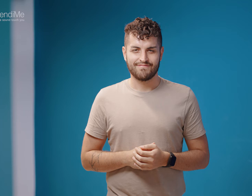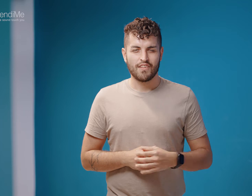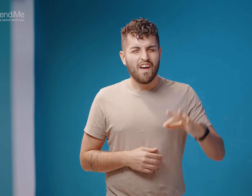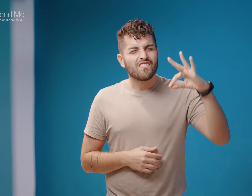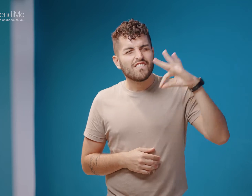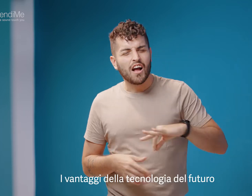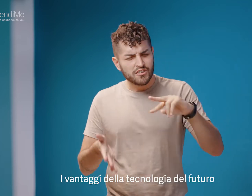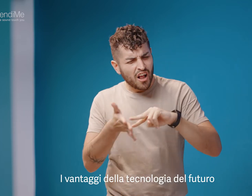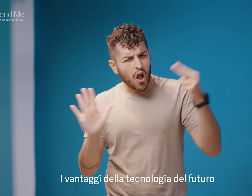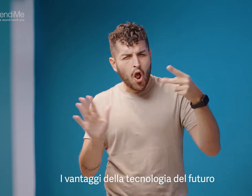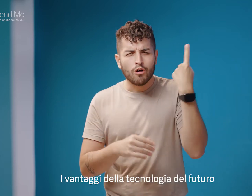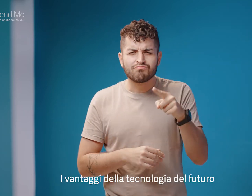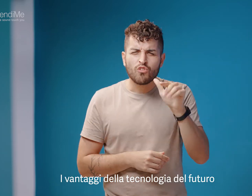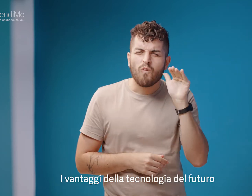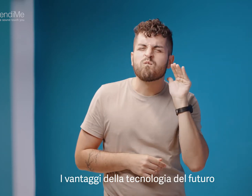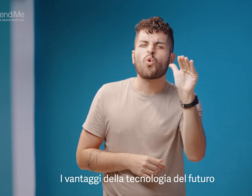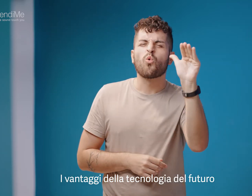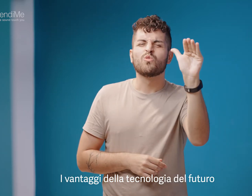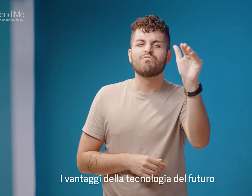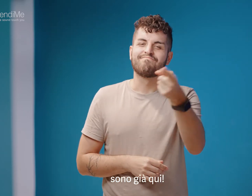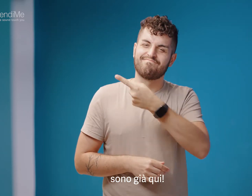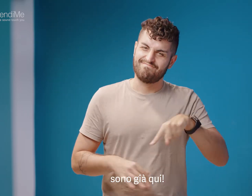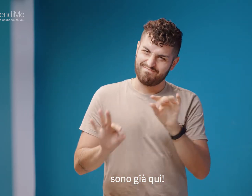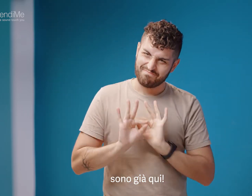I vantaggi della tecnologia del futuro sono già qui.